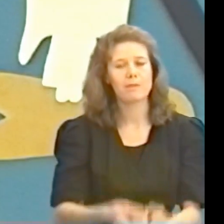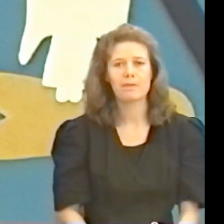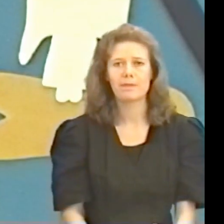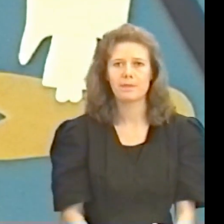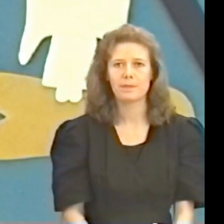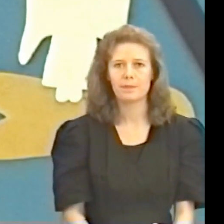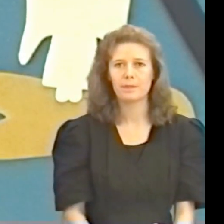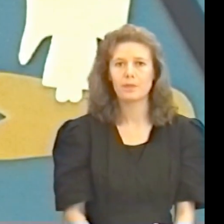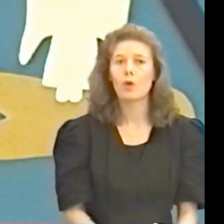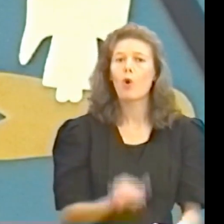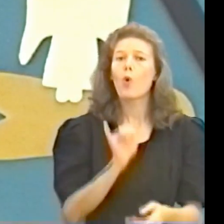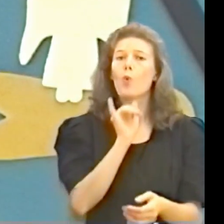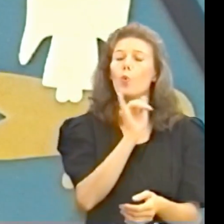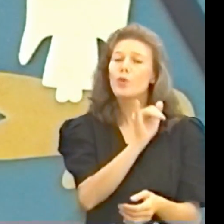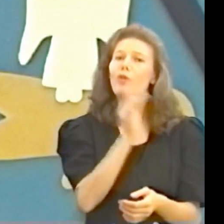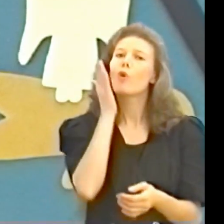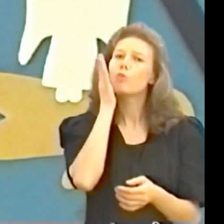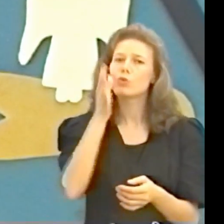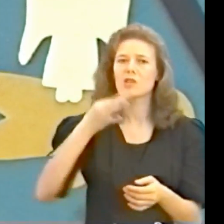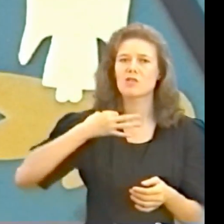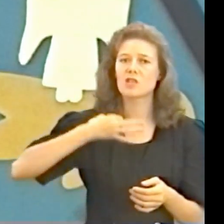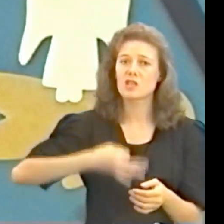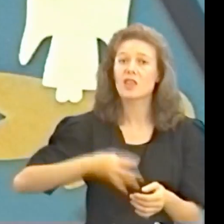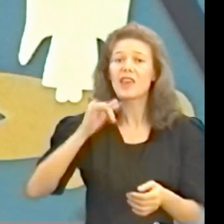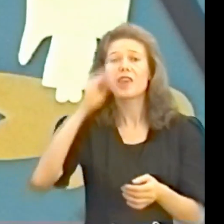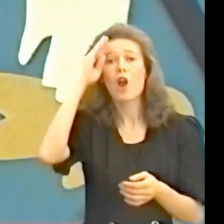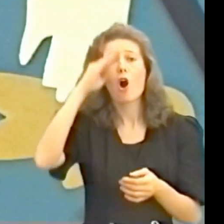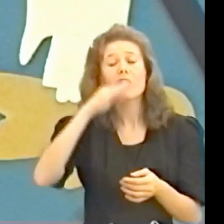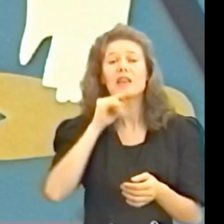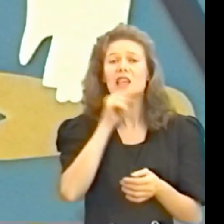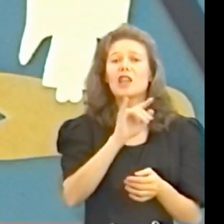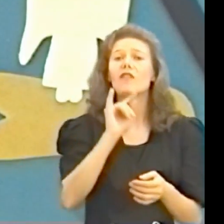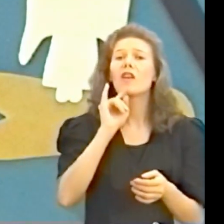у нее будет сын и отец этого ребенка сам бог